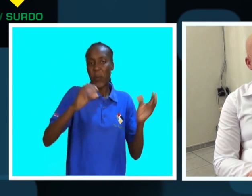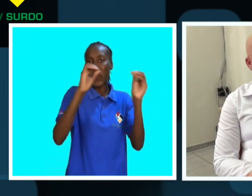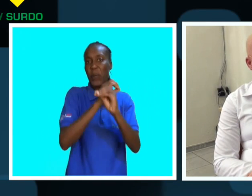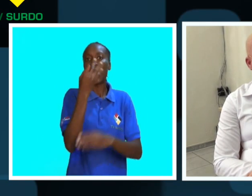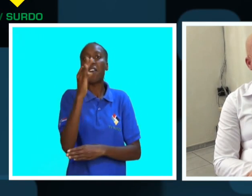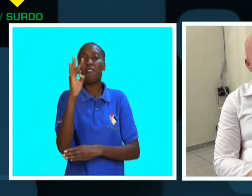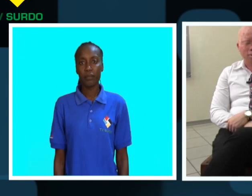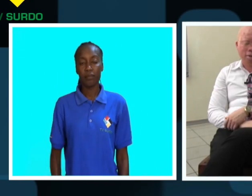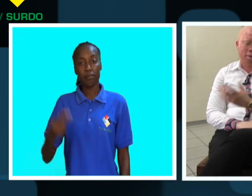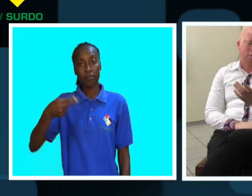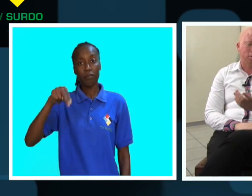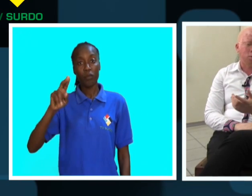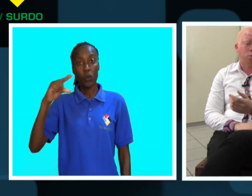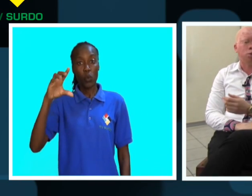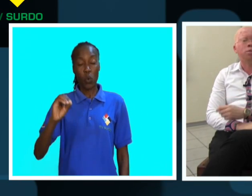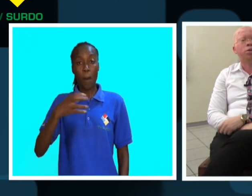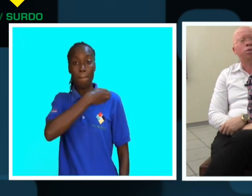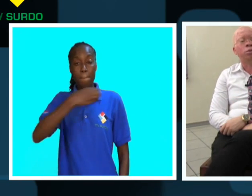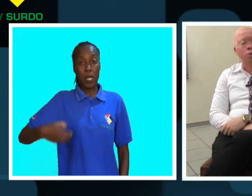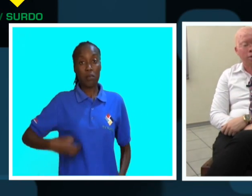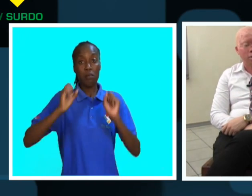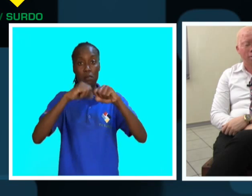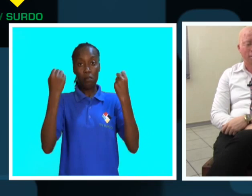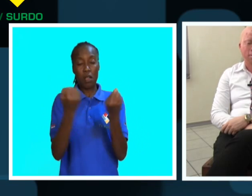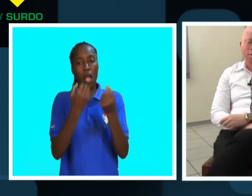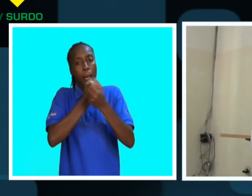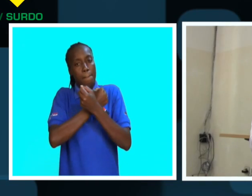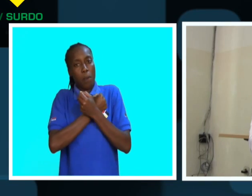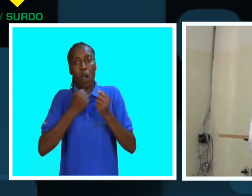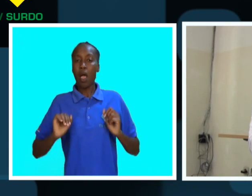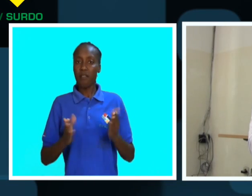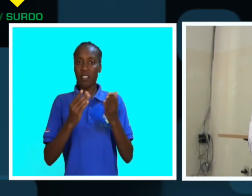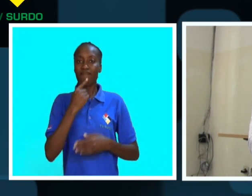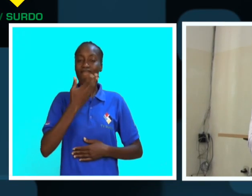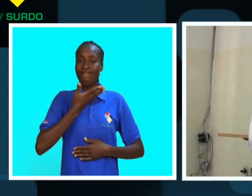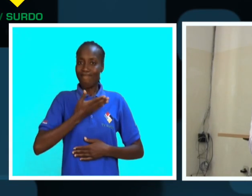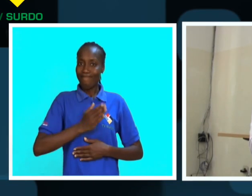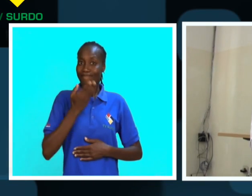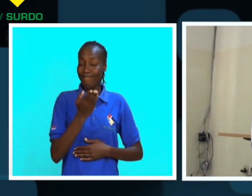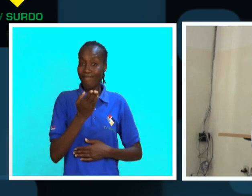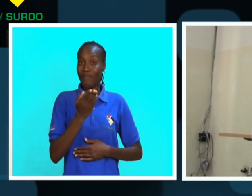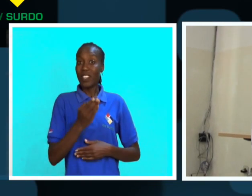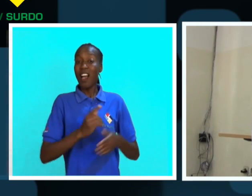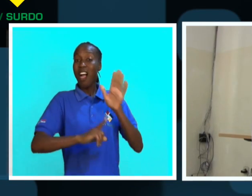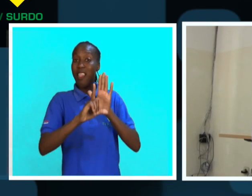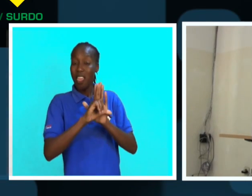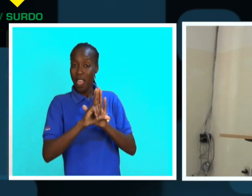públicas. Hugo Firmino, presidente da Associação Amor à Vida, acredita que a lei